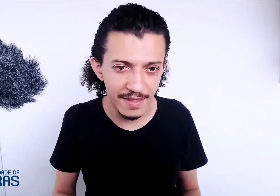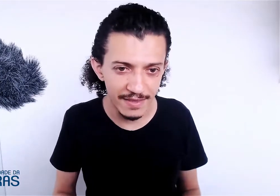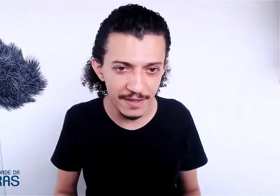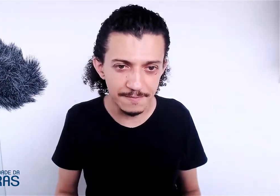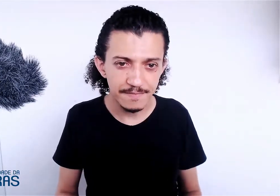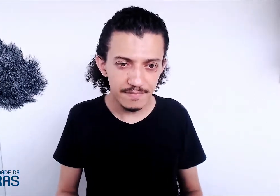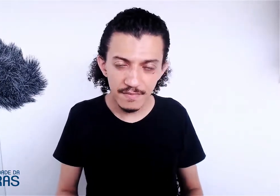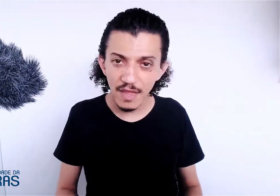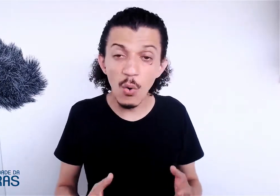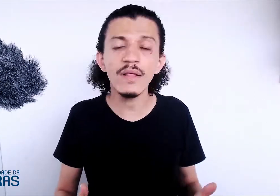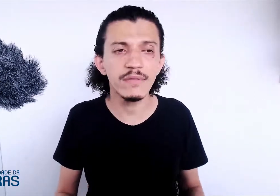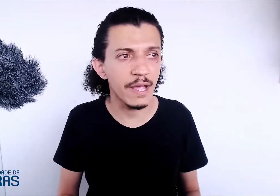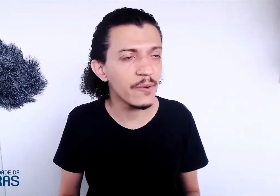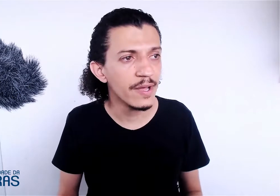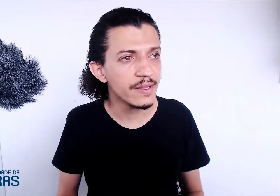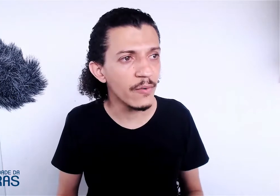Entendeu? Quanto tempo? Então,